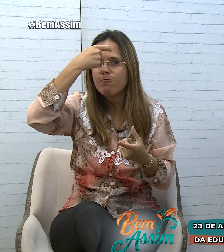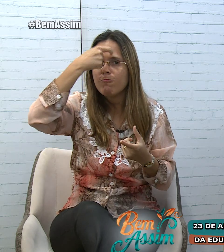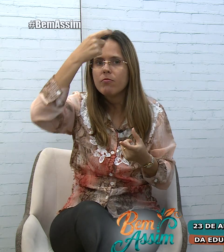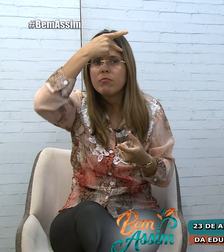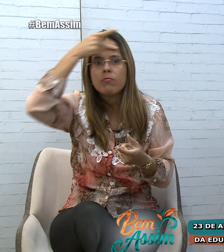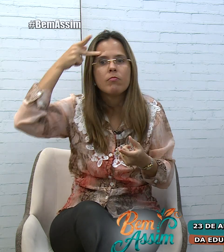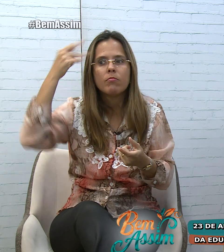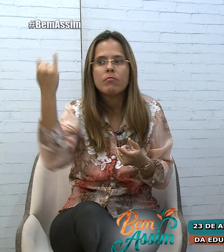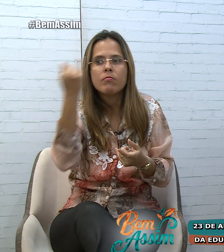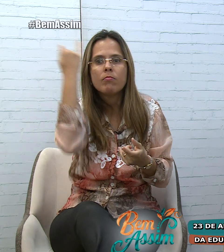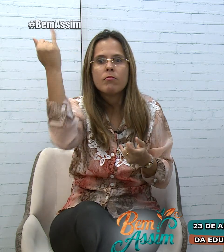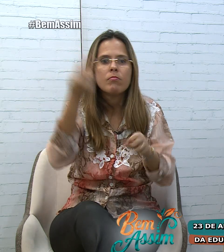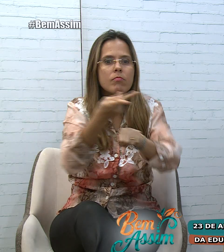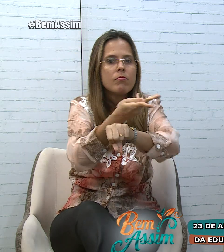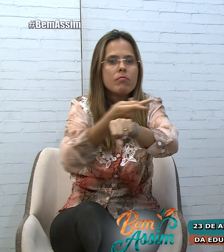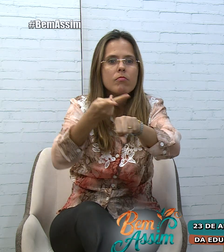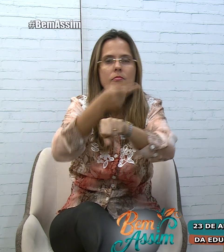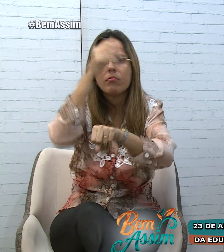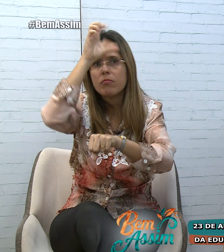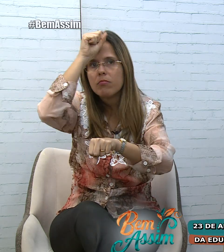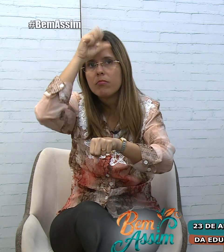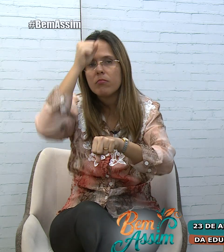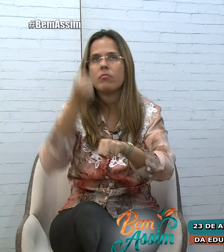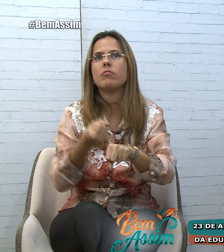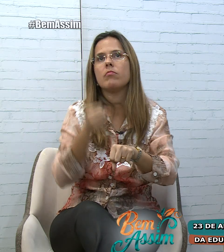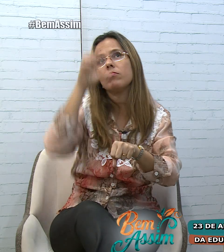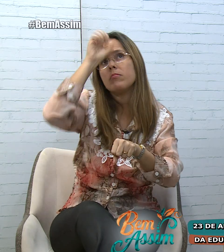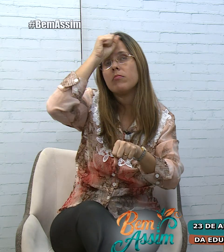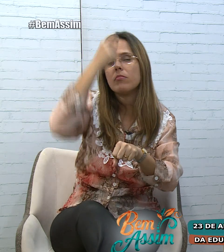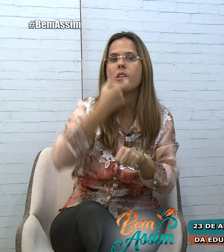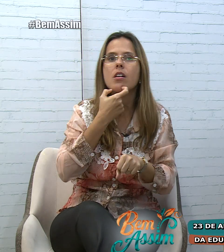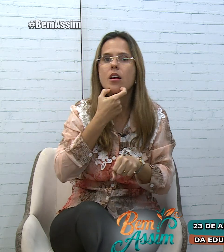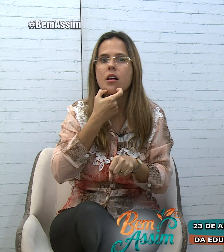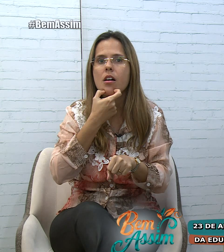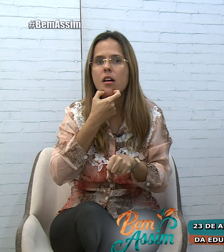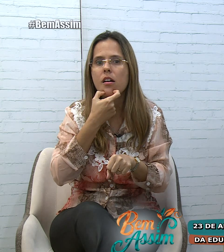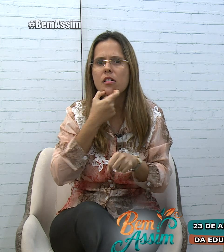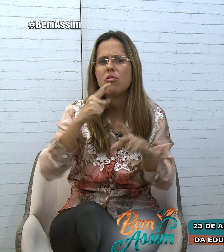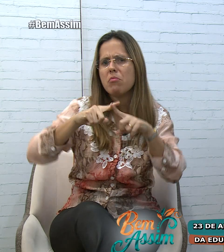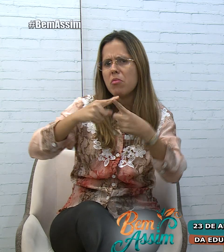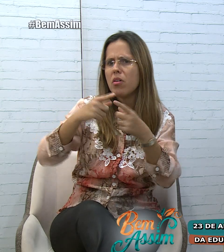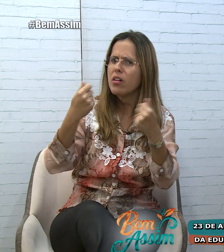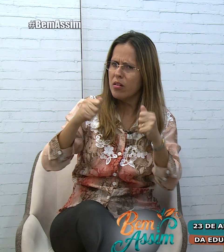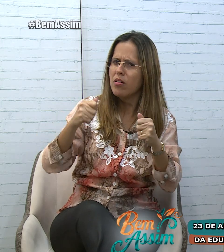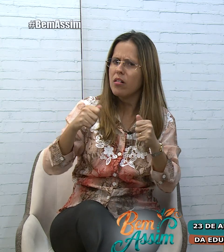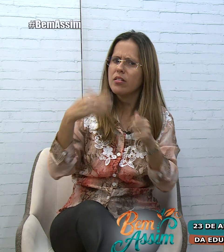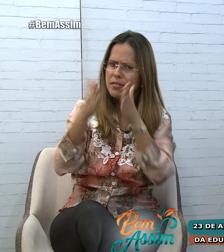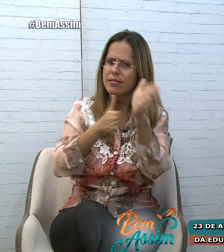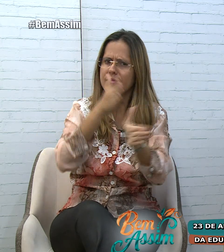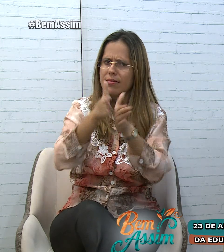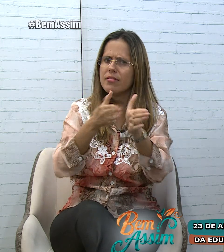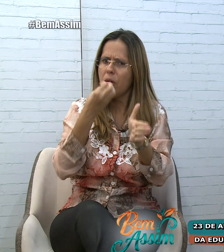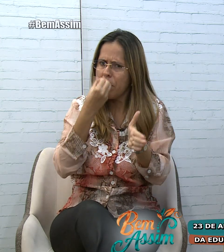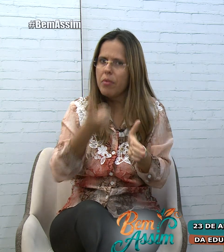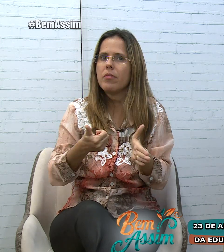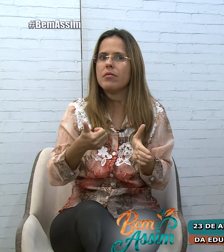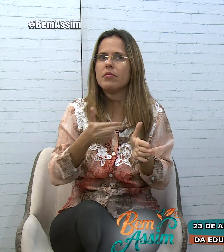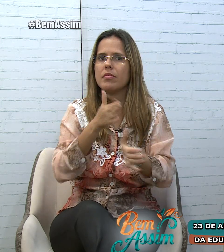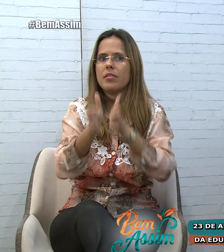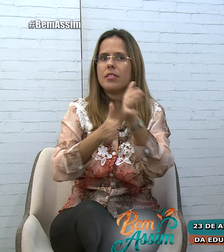buscar aprender. Se a gente aprende o inglês, que é uma língua internacional, precisamos também aprender a Libras, que é uma língua nacional. É a nossa segunda